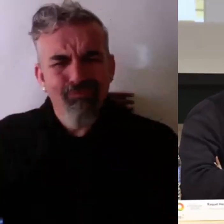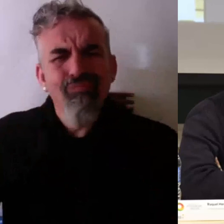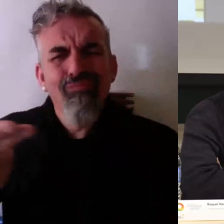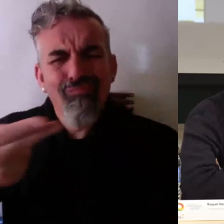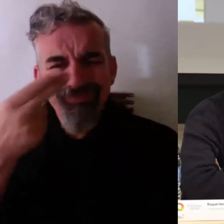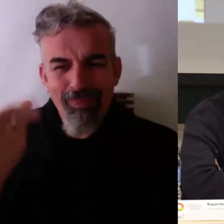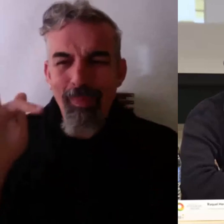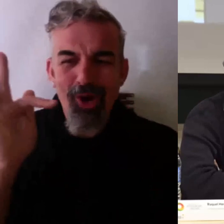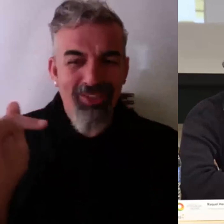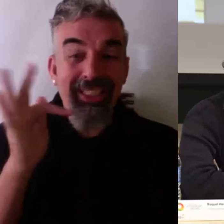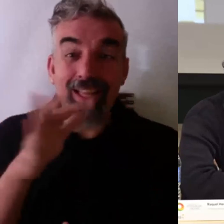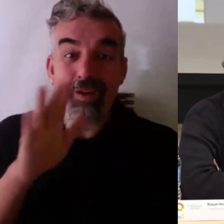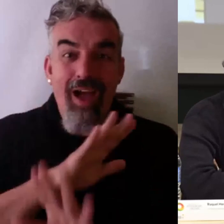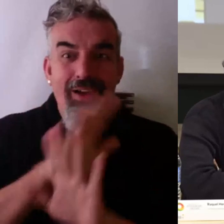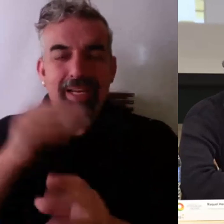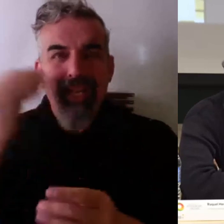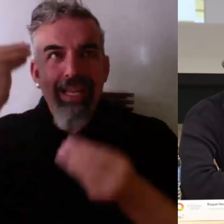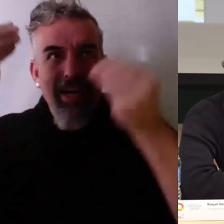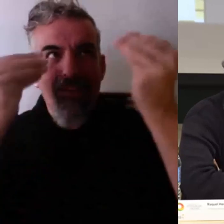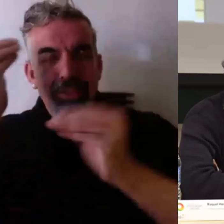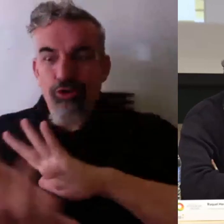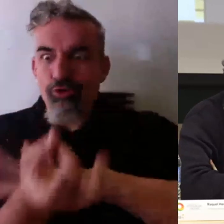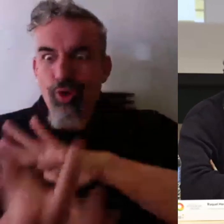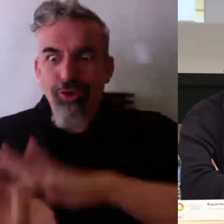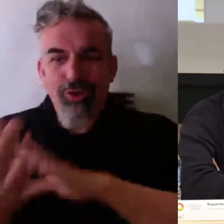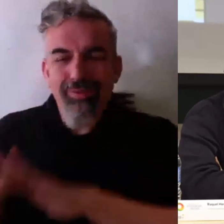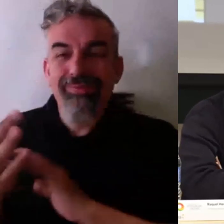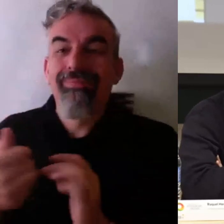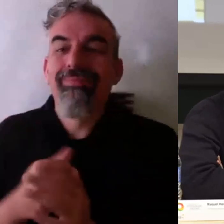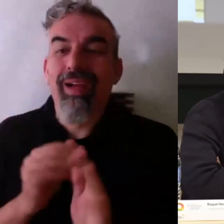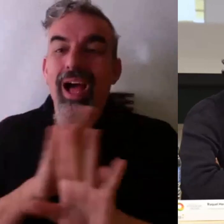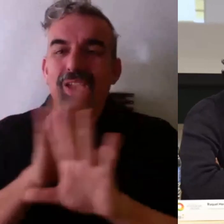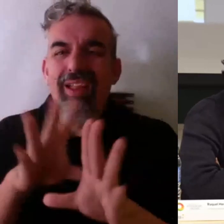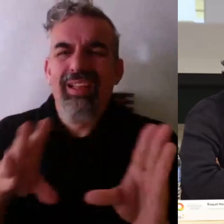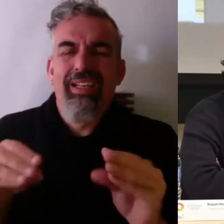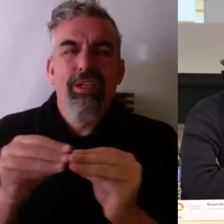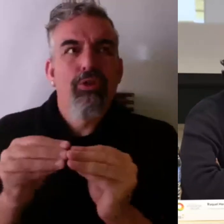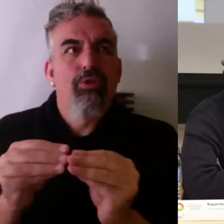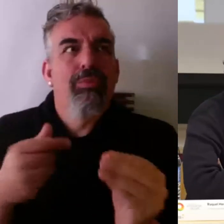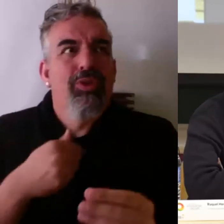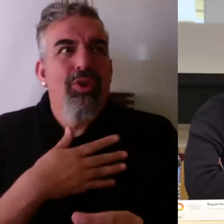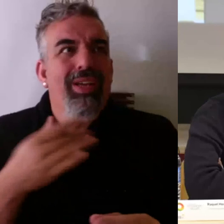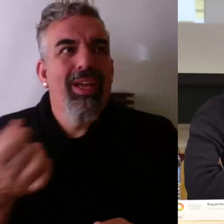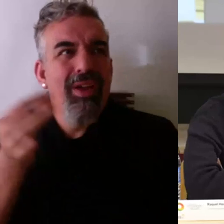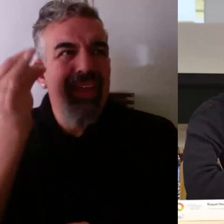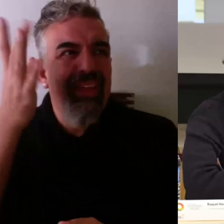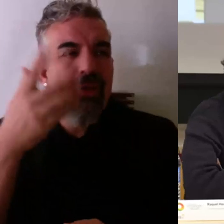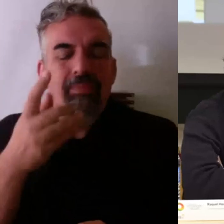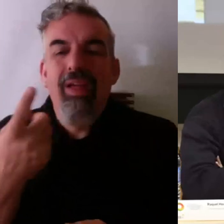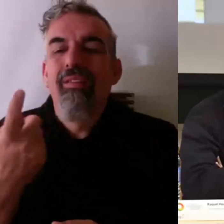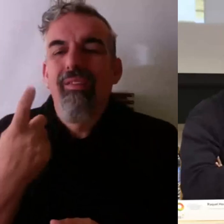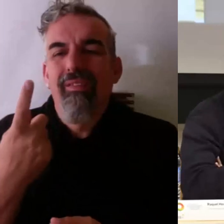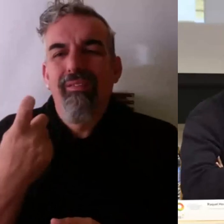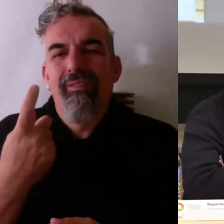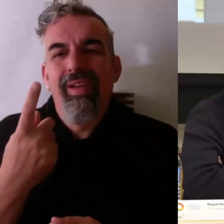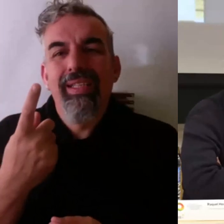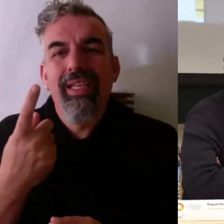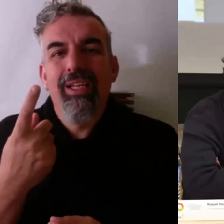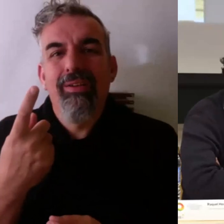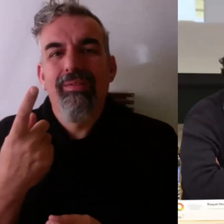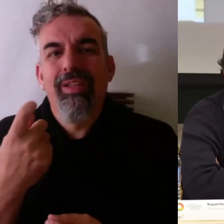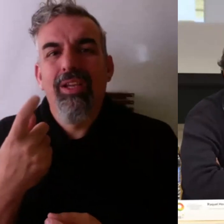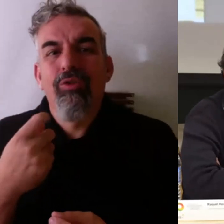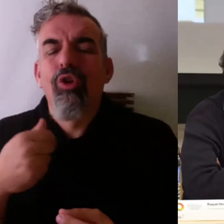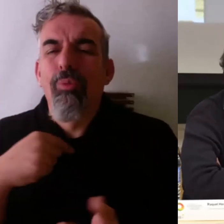positivo que este tipo de reflexiones se hagan y dicho esto yo creo que hay romper un poco la idea esta de que sea más exigente por pedir un